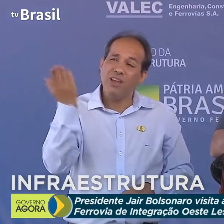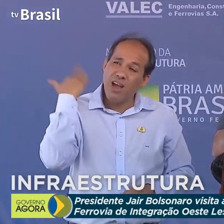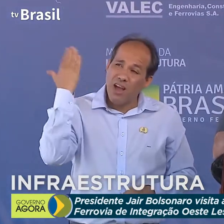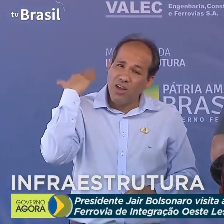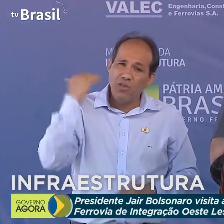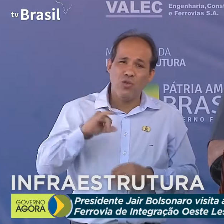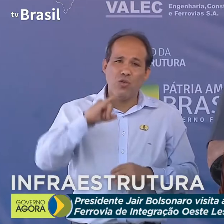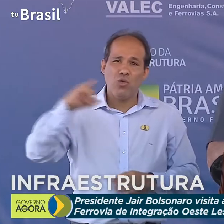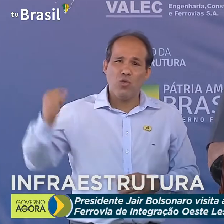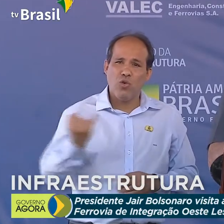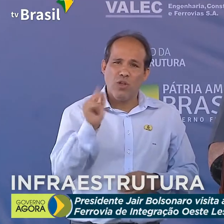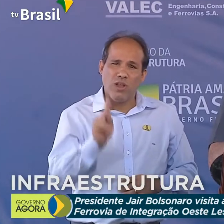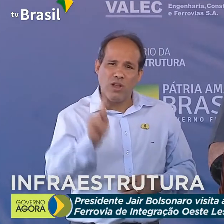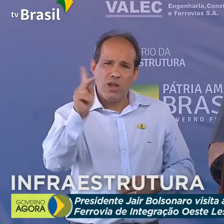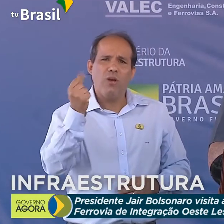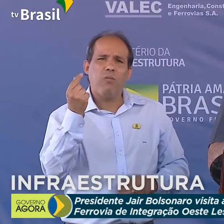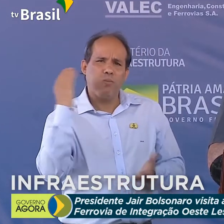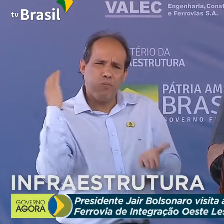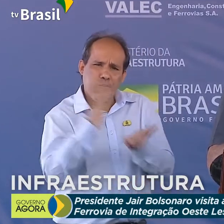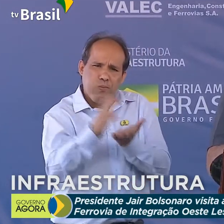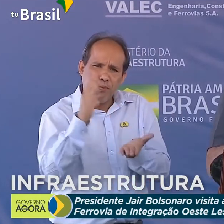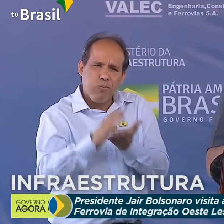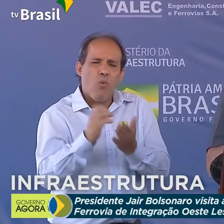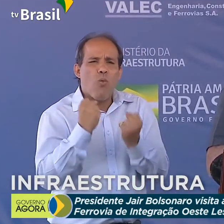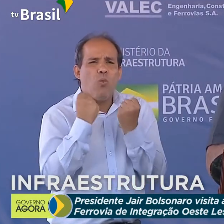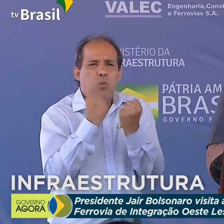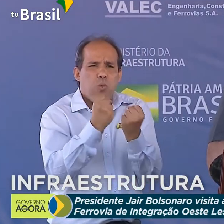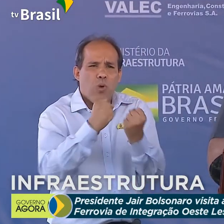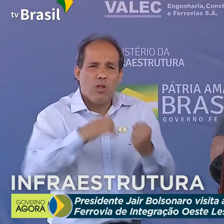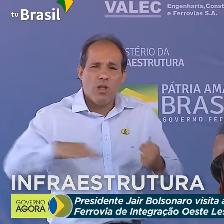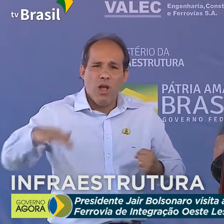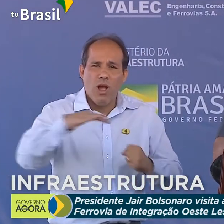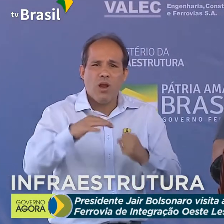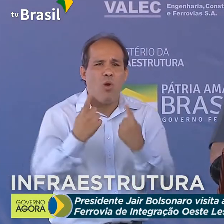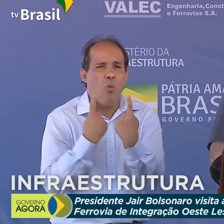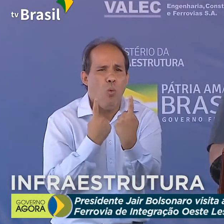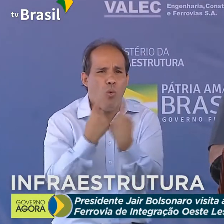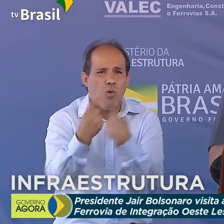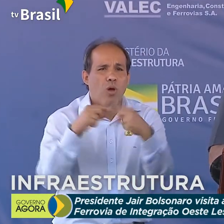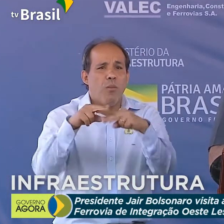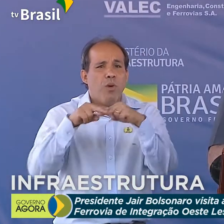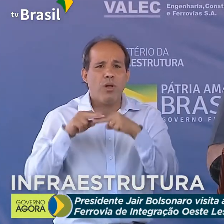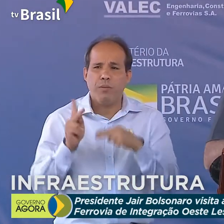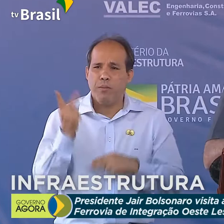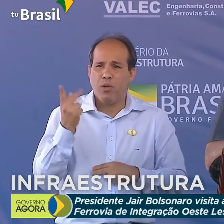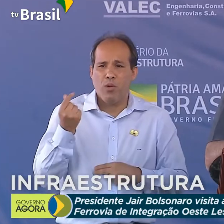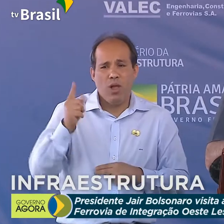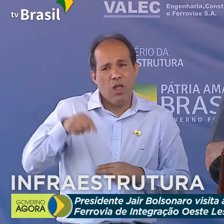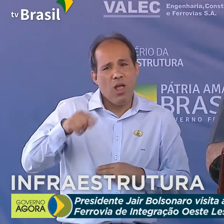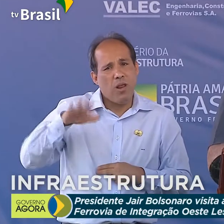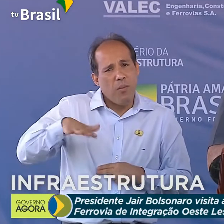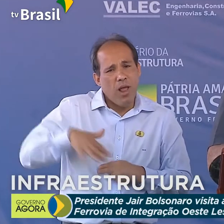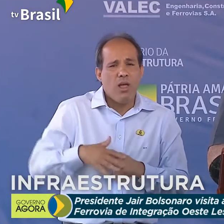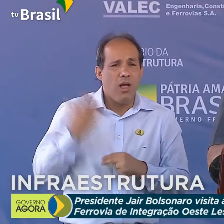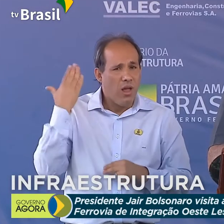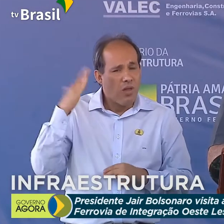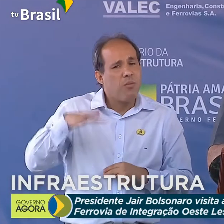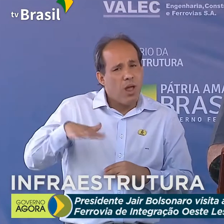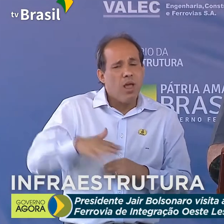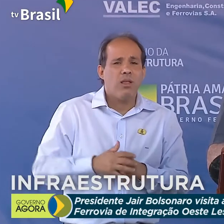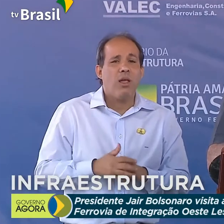com o Juscelino, houve investimento massivo nas rodovias, porque o petróleo era barato e assim